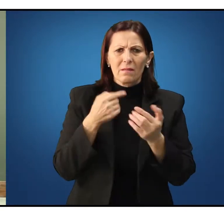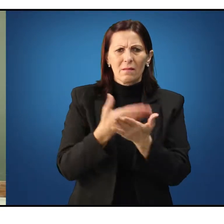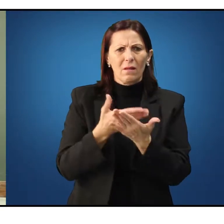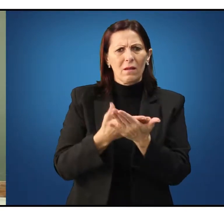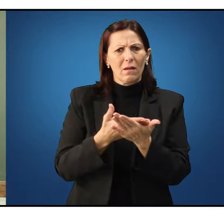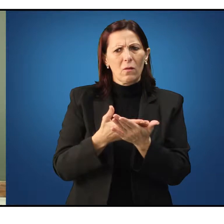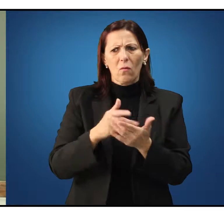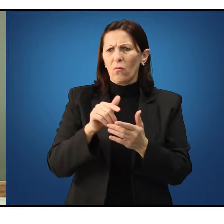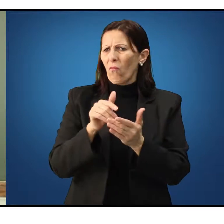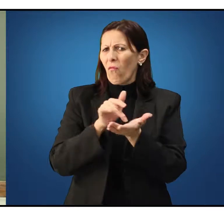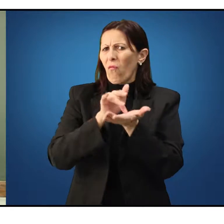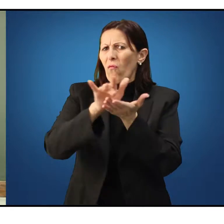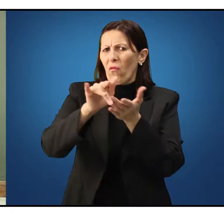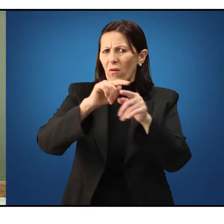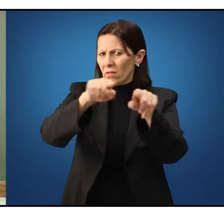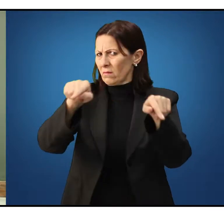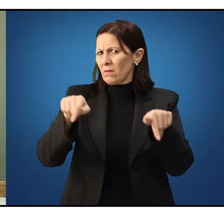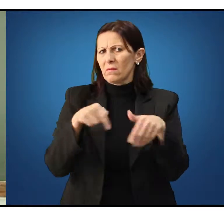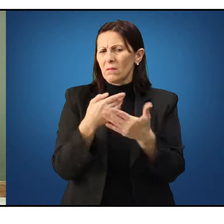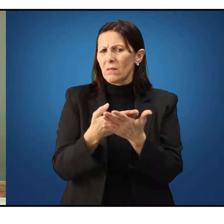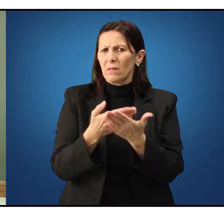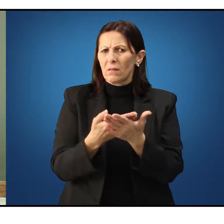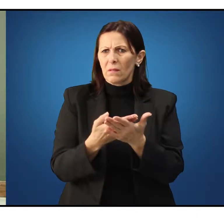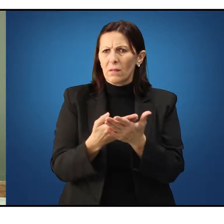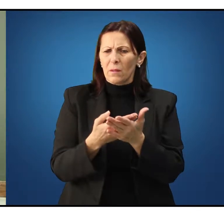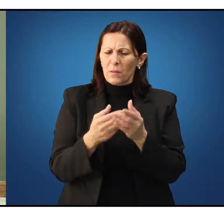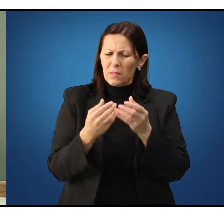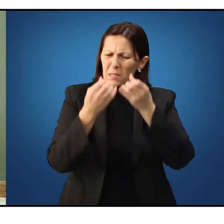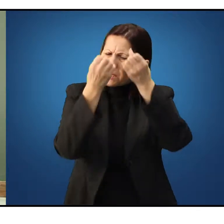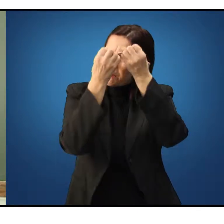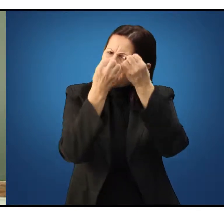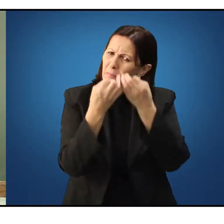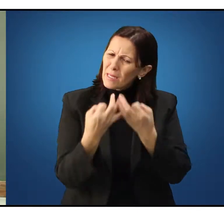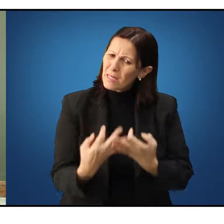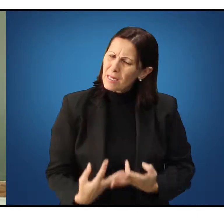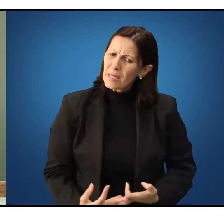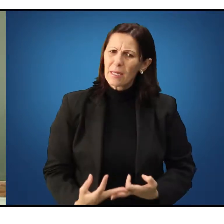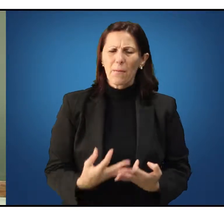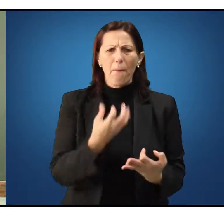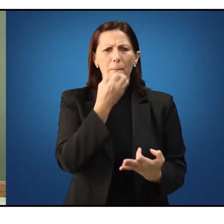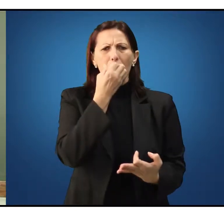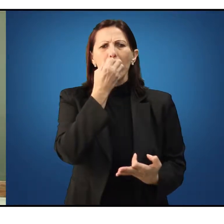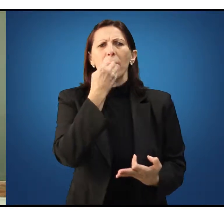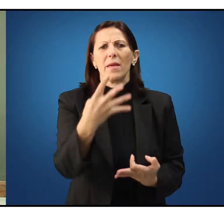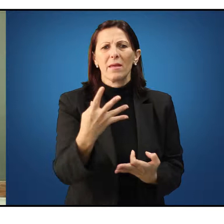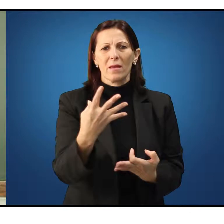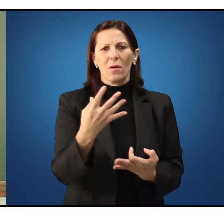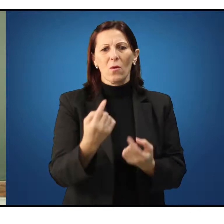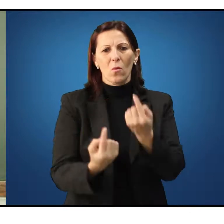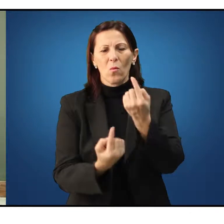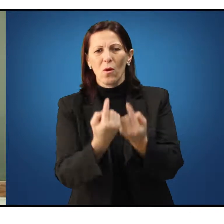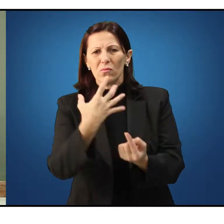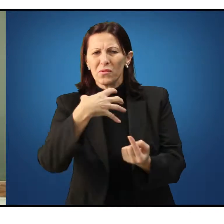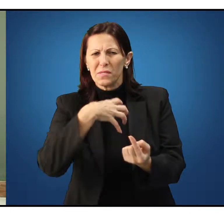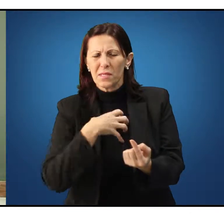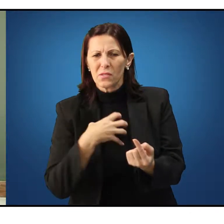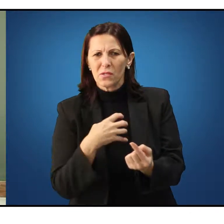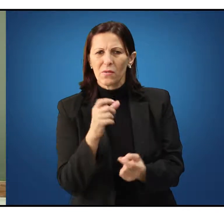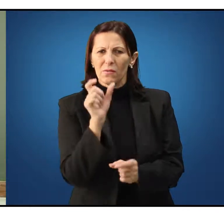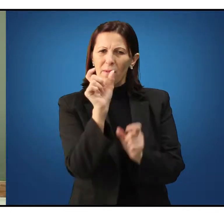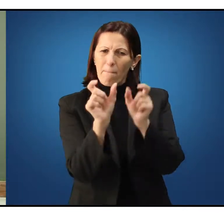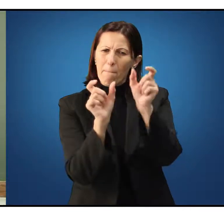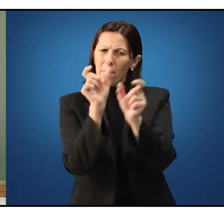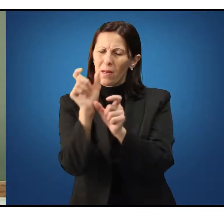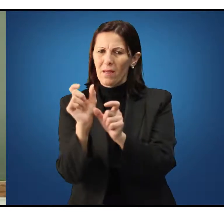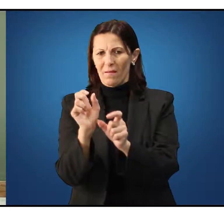fora da sala de aula, em elucidar bem, em explicitar bem qual é o sentido das palavras que nós estamos